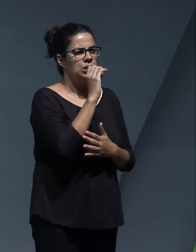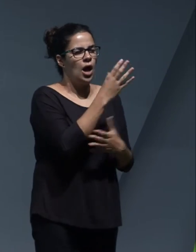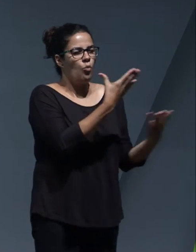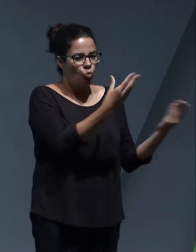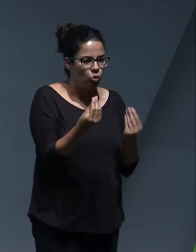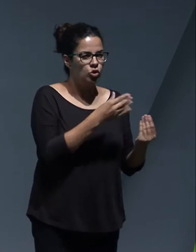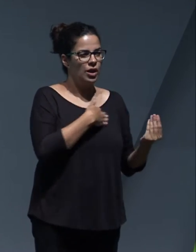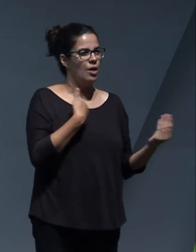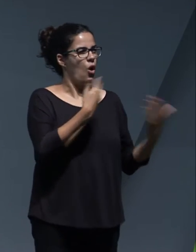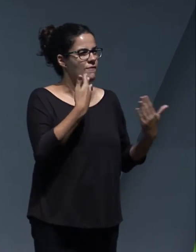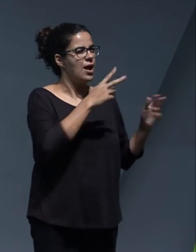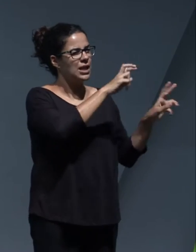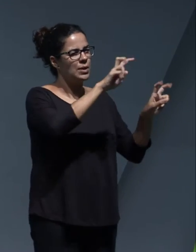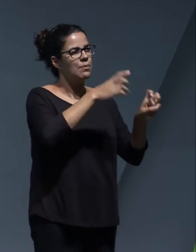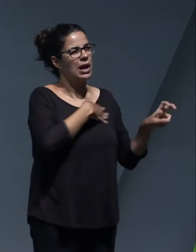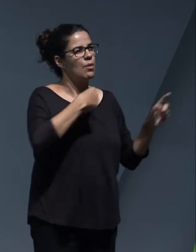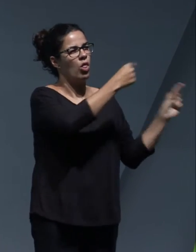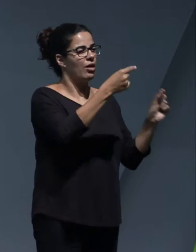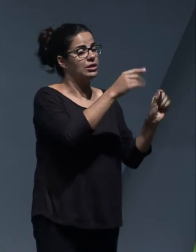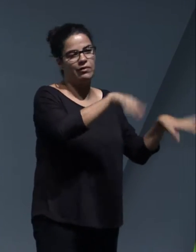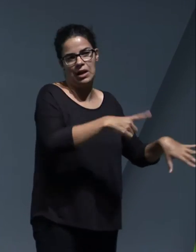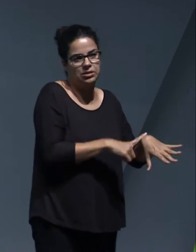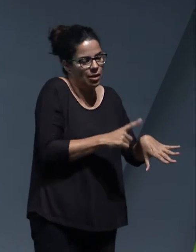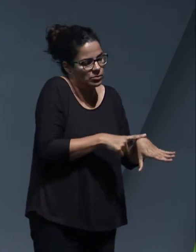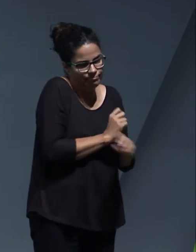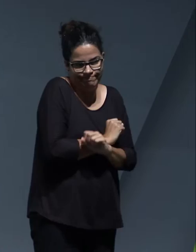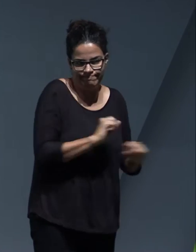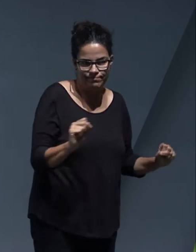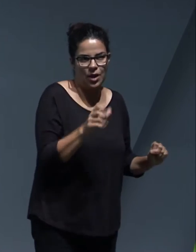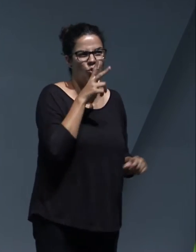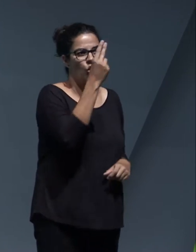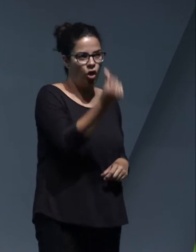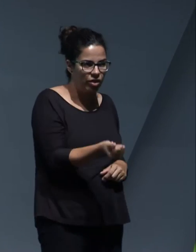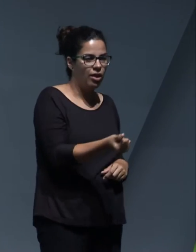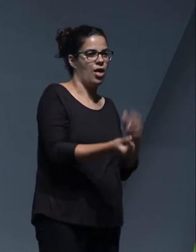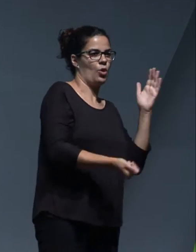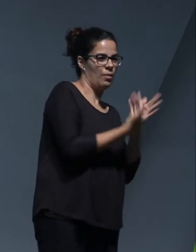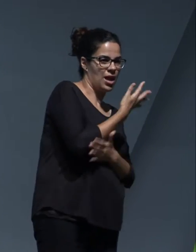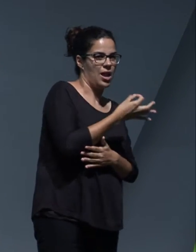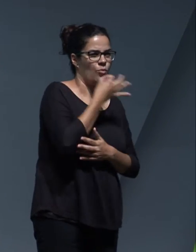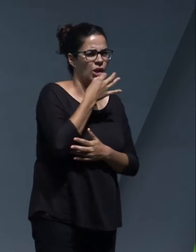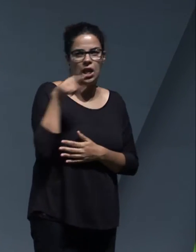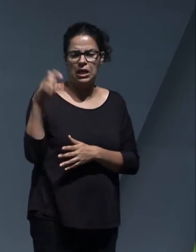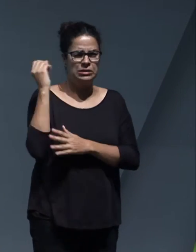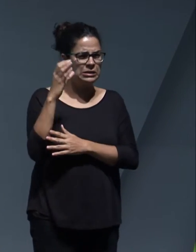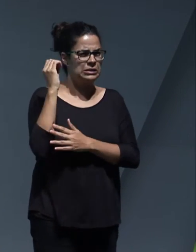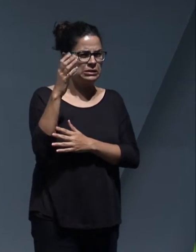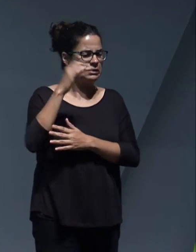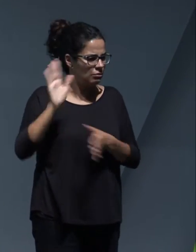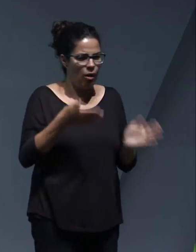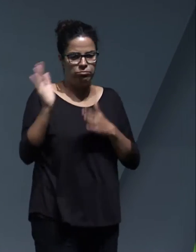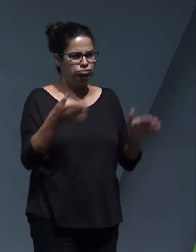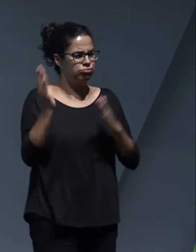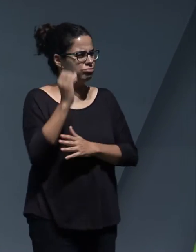es el debate, pero bueno, no daba tiempo. En dos días, mañana tarde, aquí no han parado, no daba